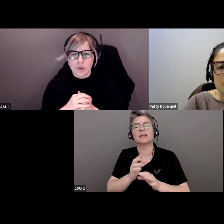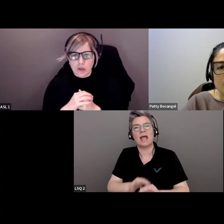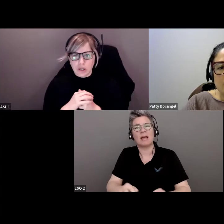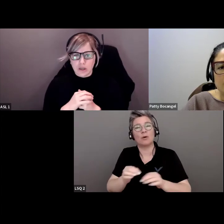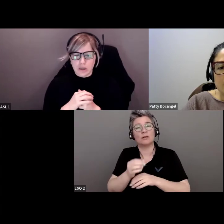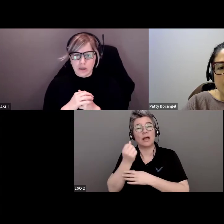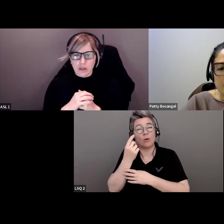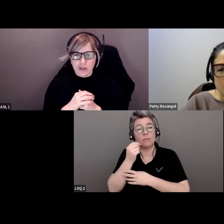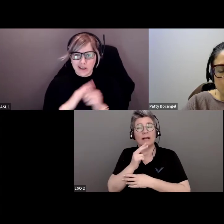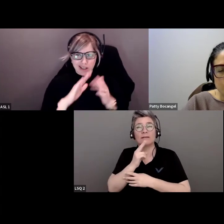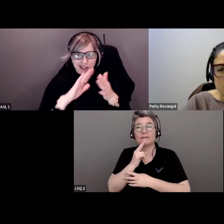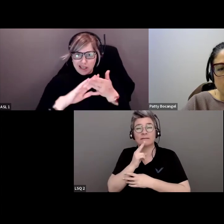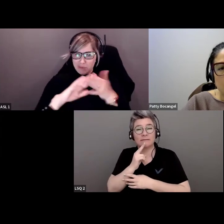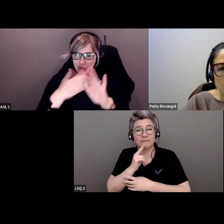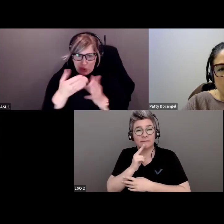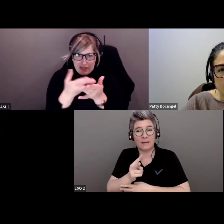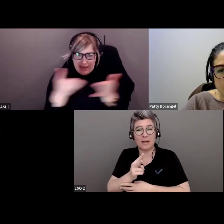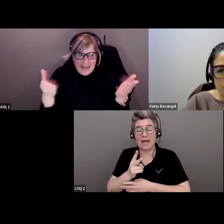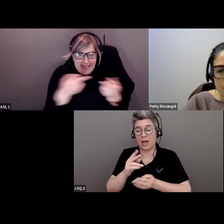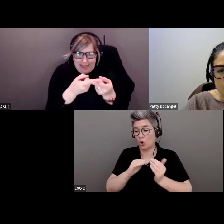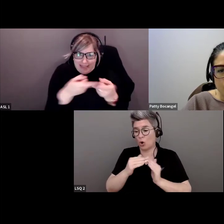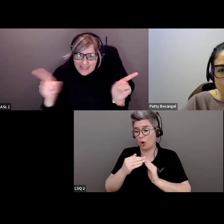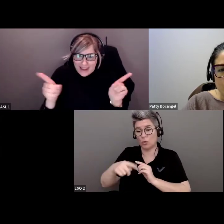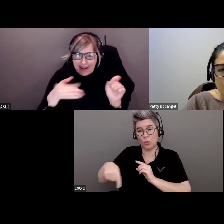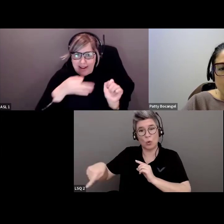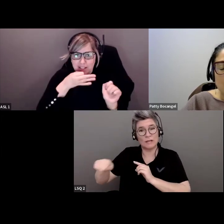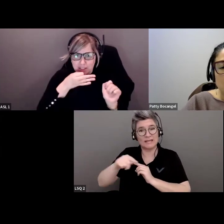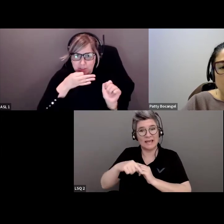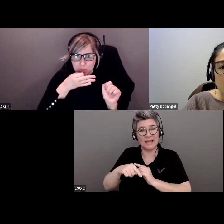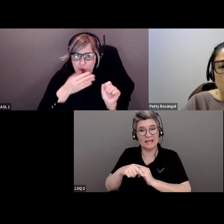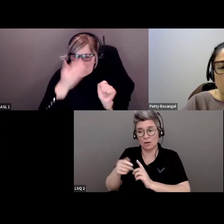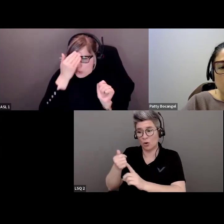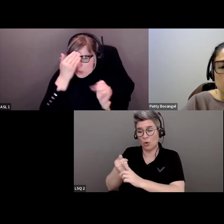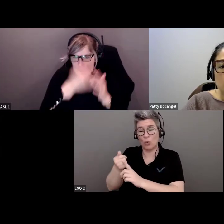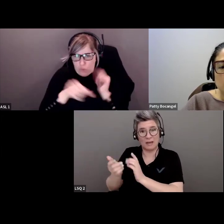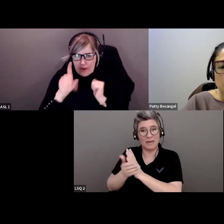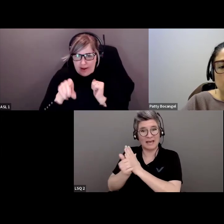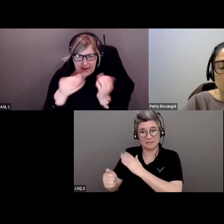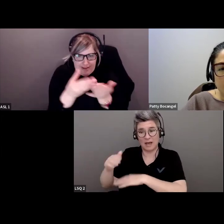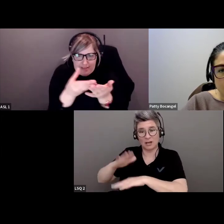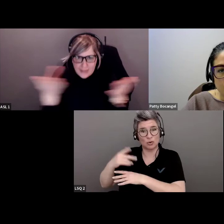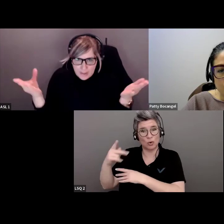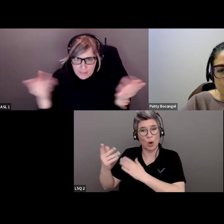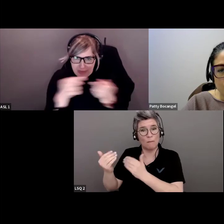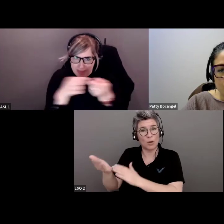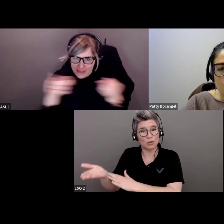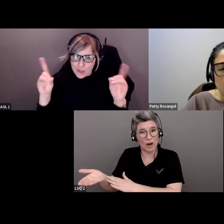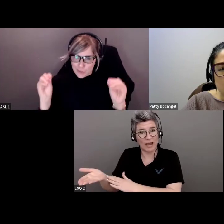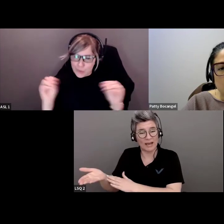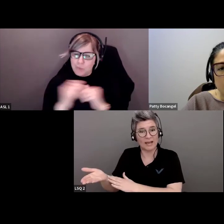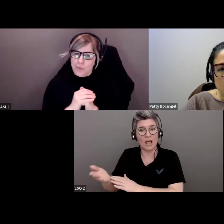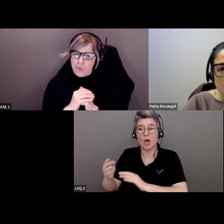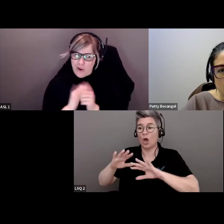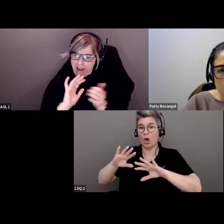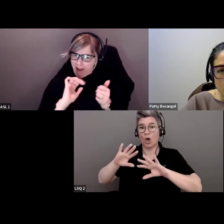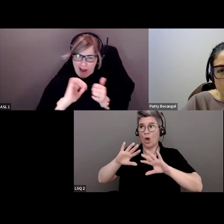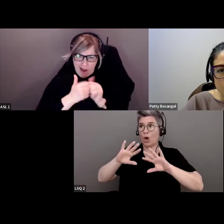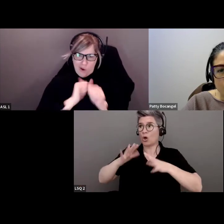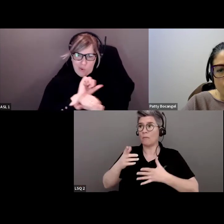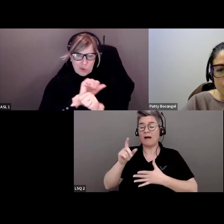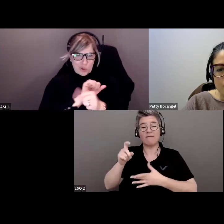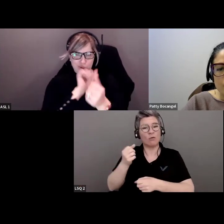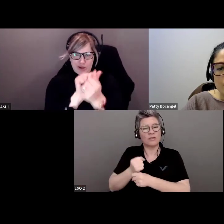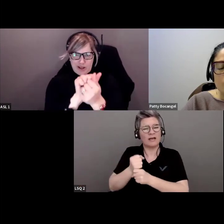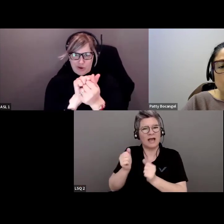sincèrement que les communautés sont les expertes dans leurs besoins et de la manière dont nous devons